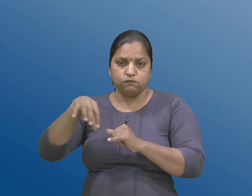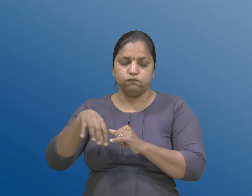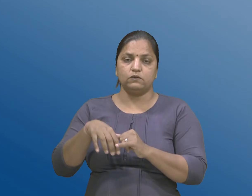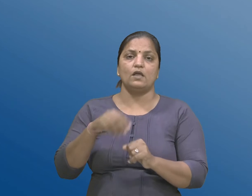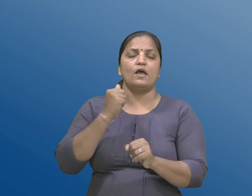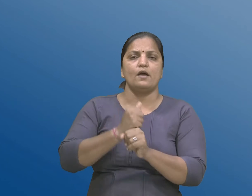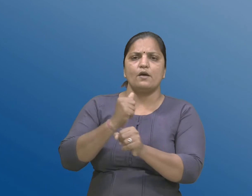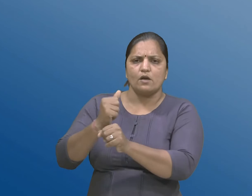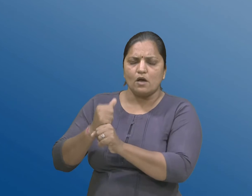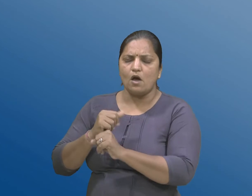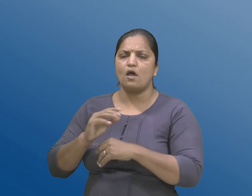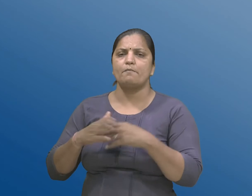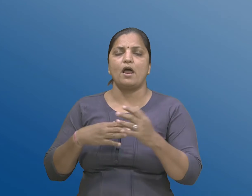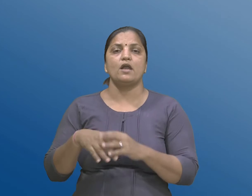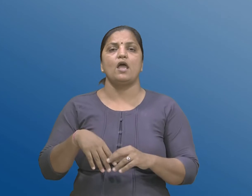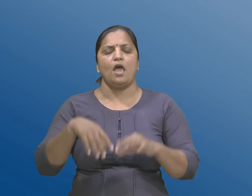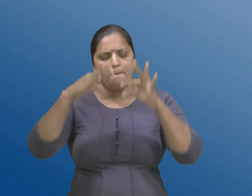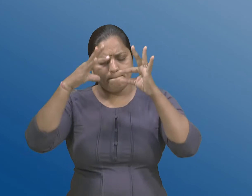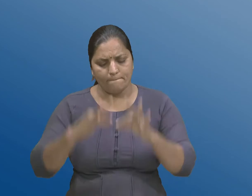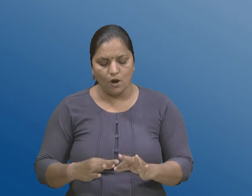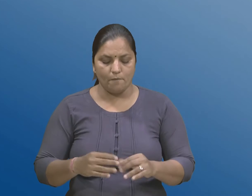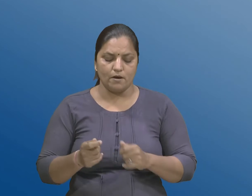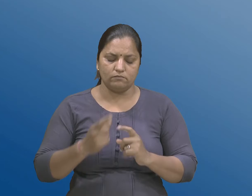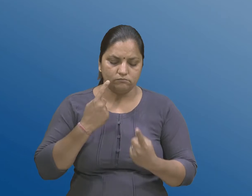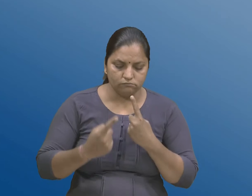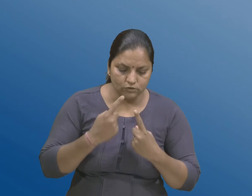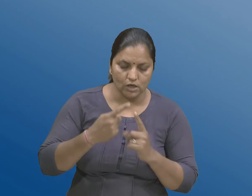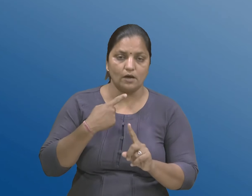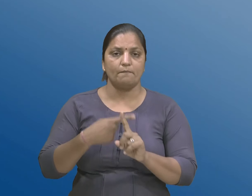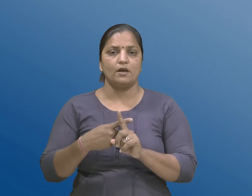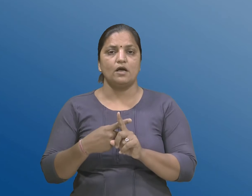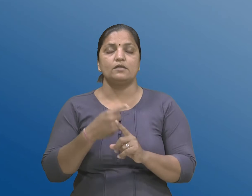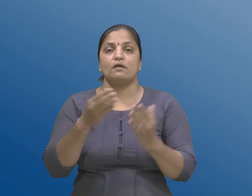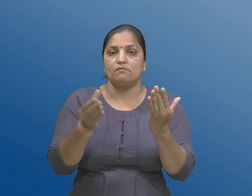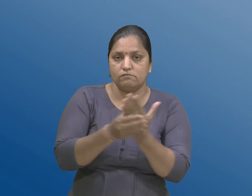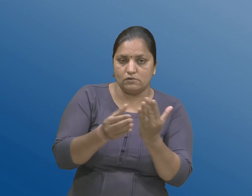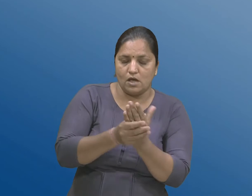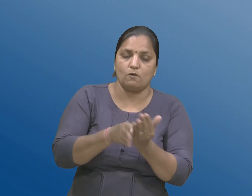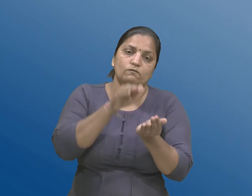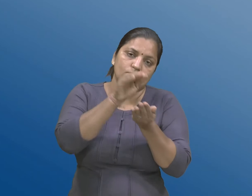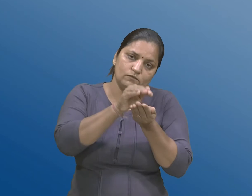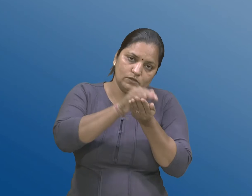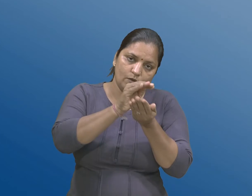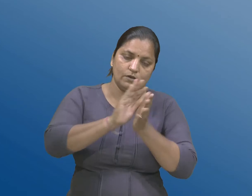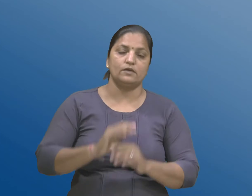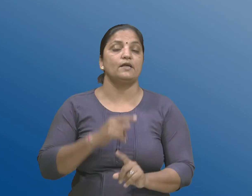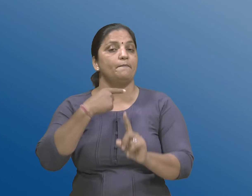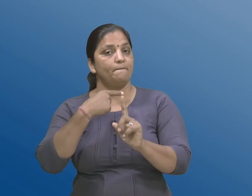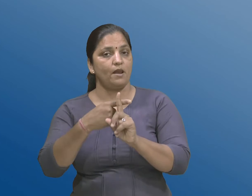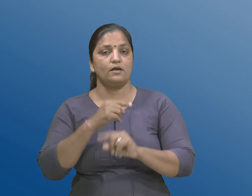माटे योग्य हिसाबो अने संबंधित अन्य रेकोर्ज नी जानावणी करशे अने आवक